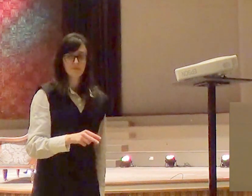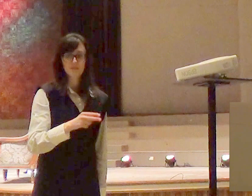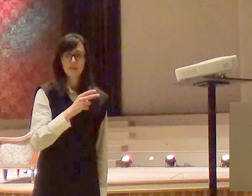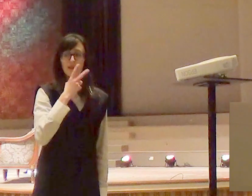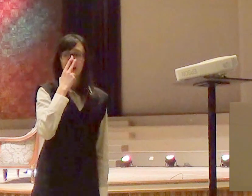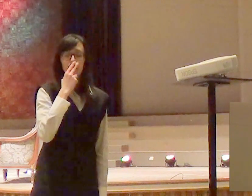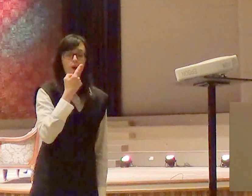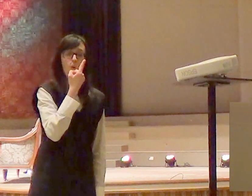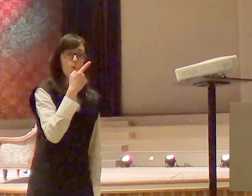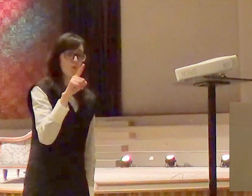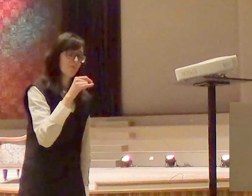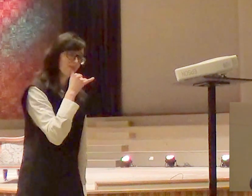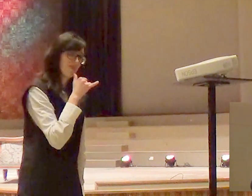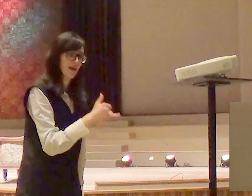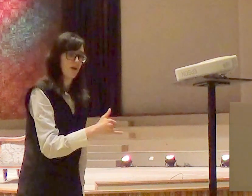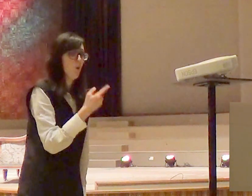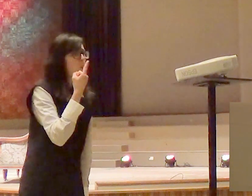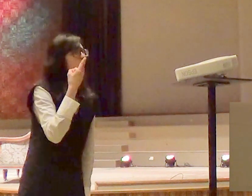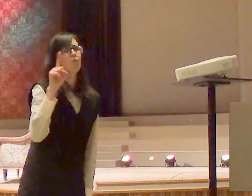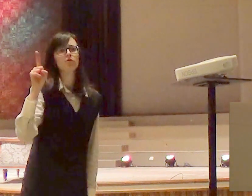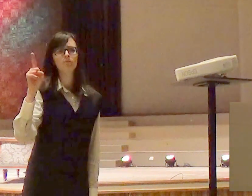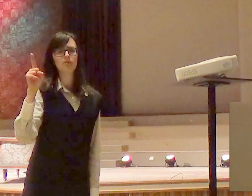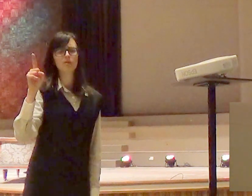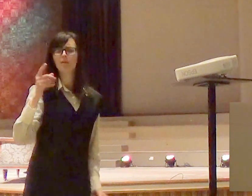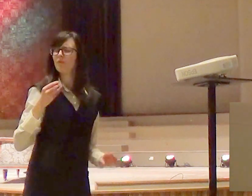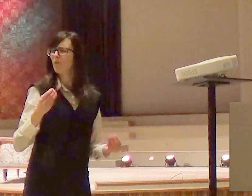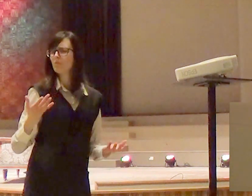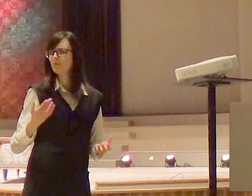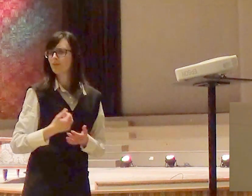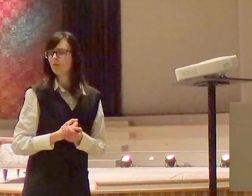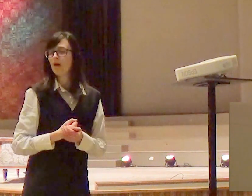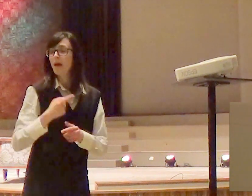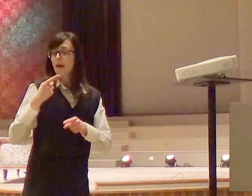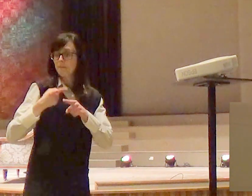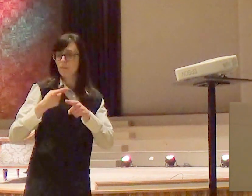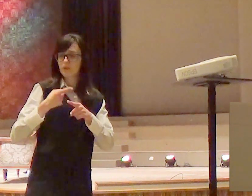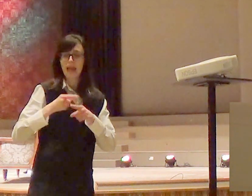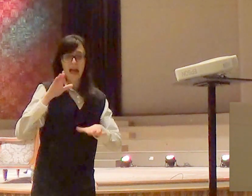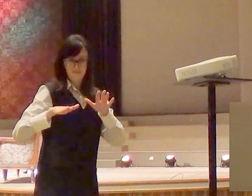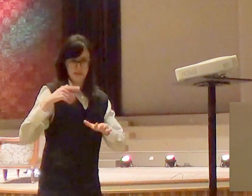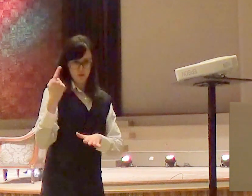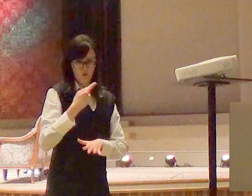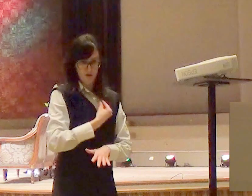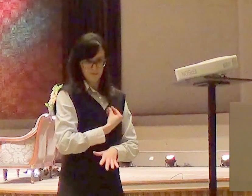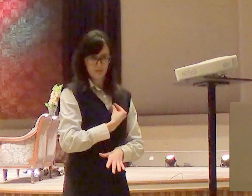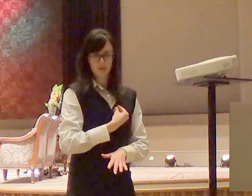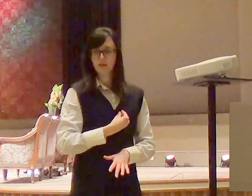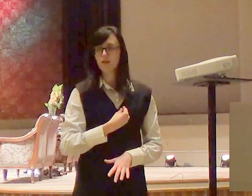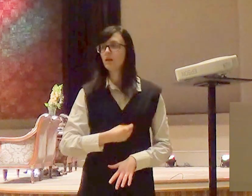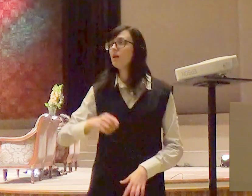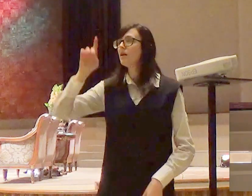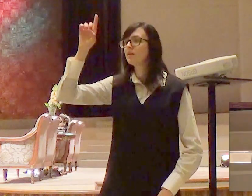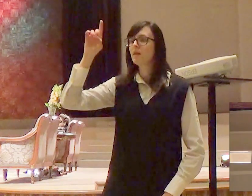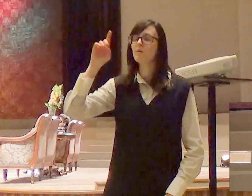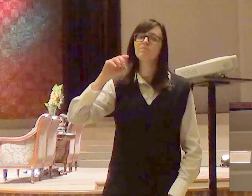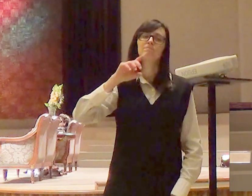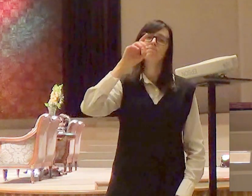eu acho tremendo isso porque há momentos na nossa vida que Deus faz a última advertência